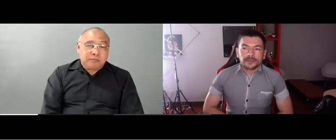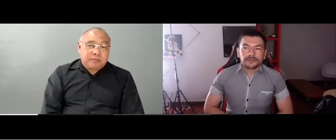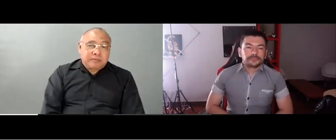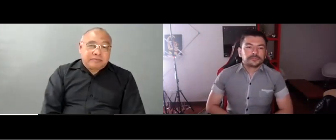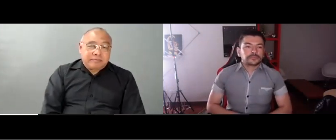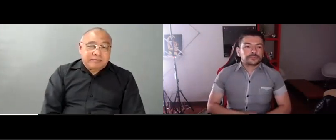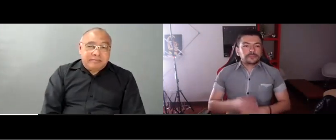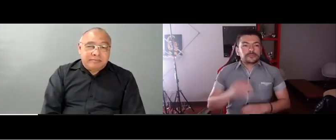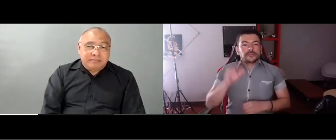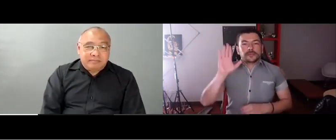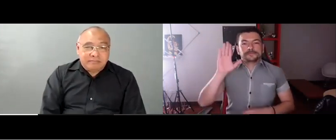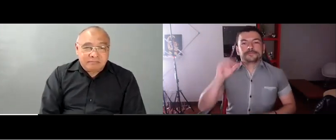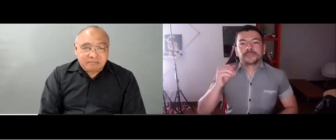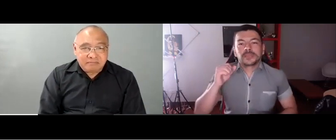o Erika quieren añadir algo más.